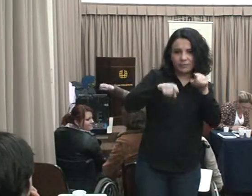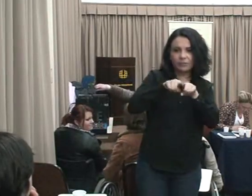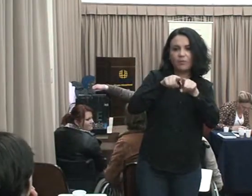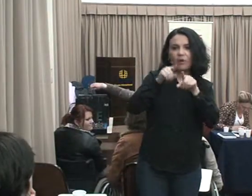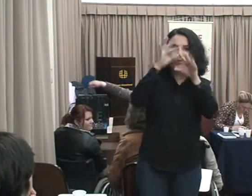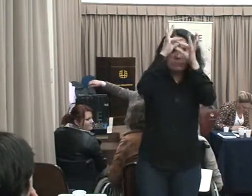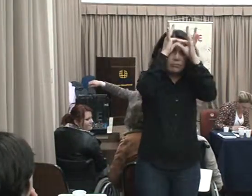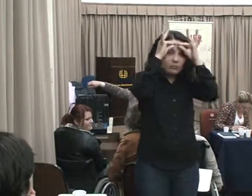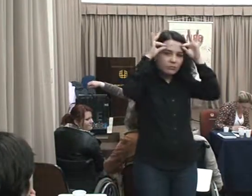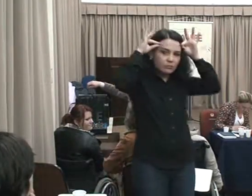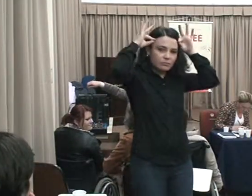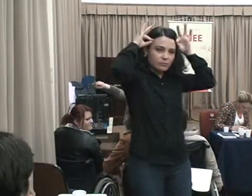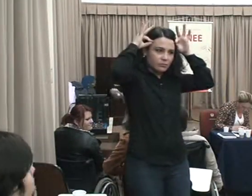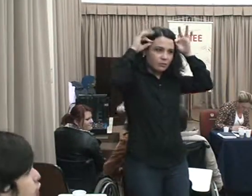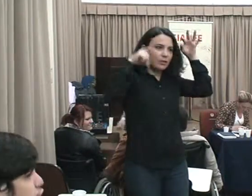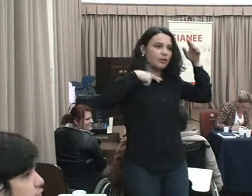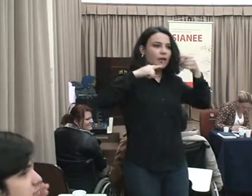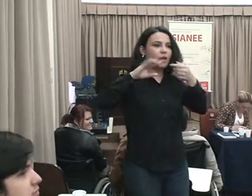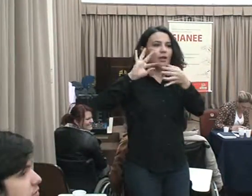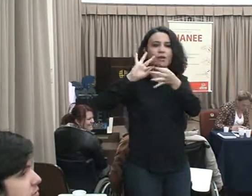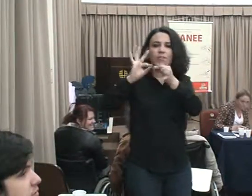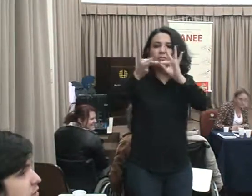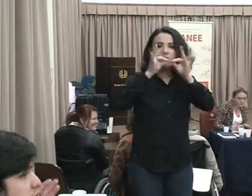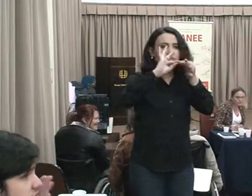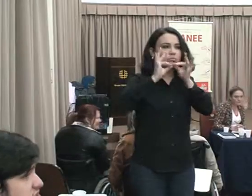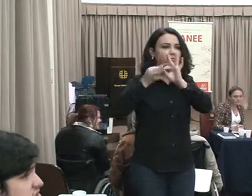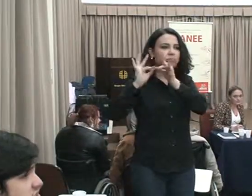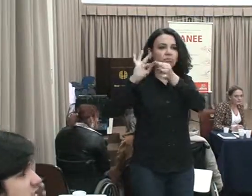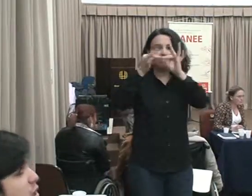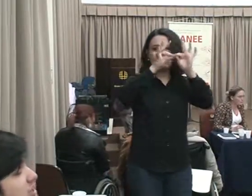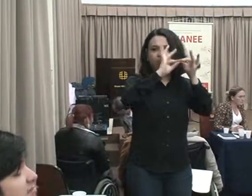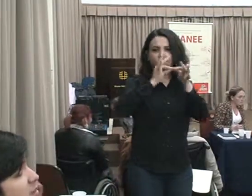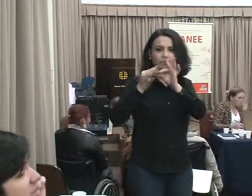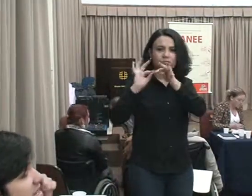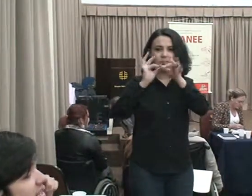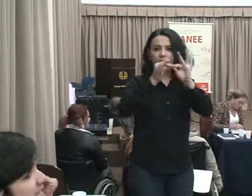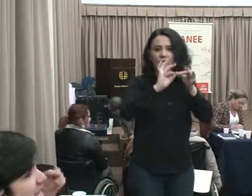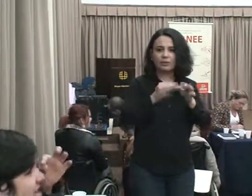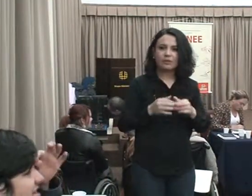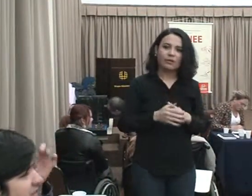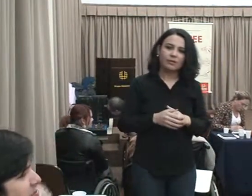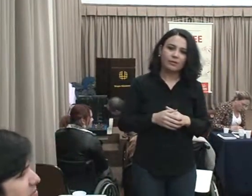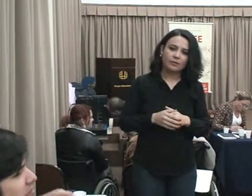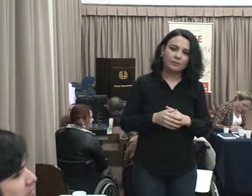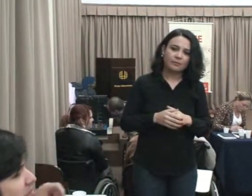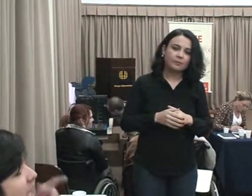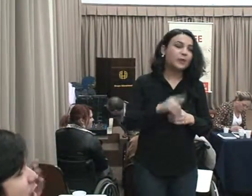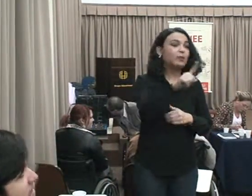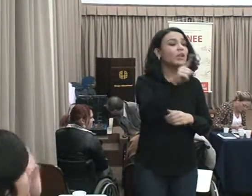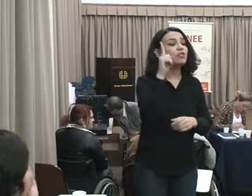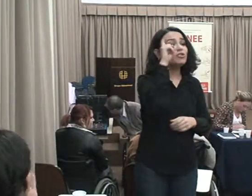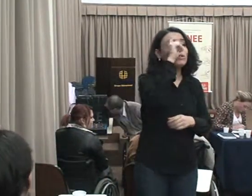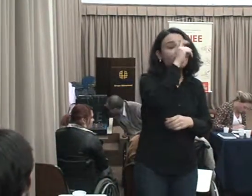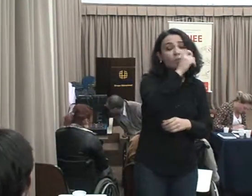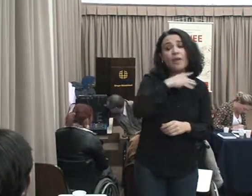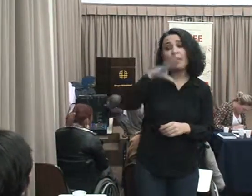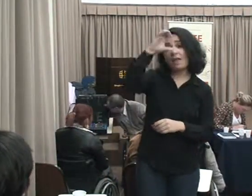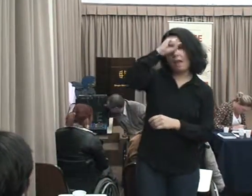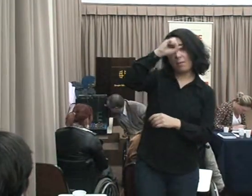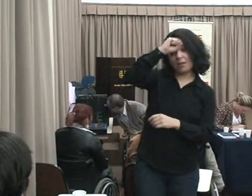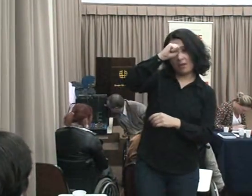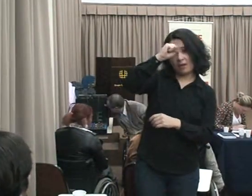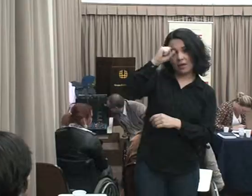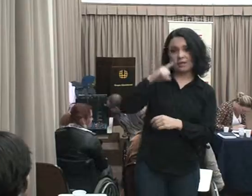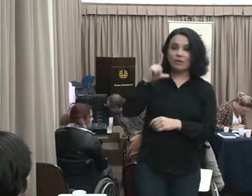a ver com Certo, Cascais? Eu sou da engenharia O Rick está falando aí De